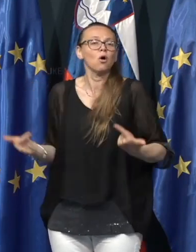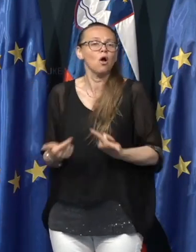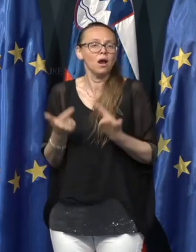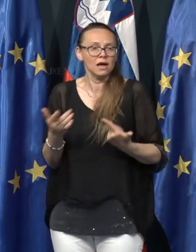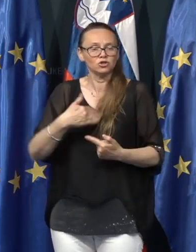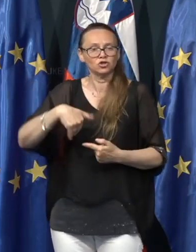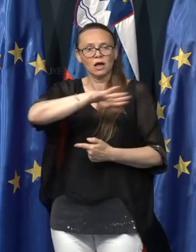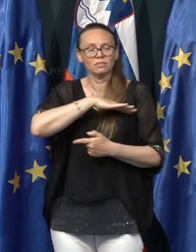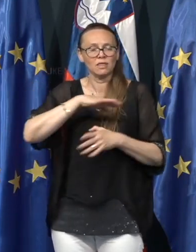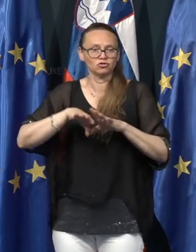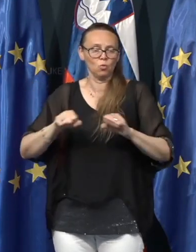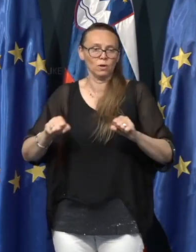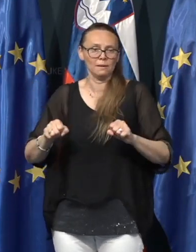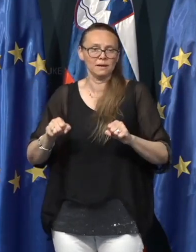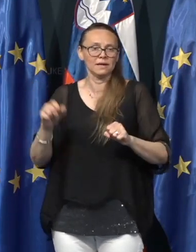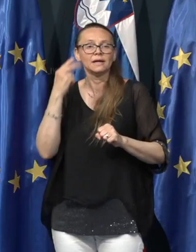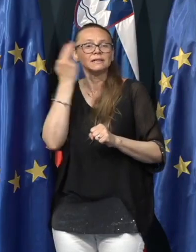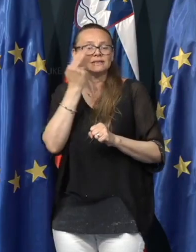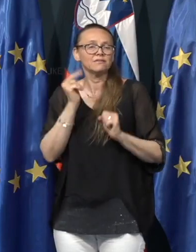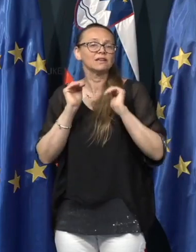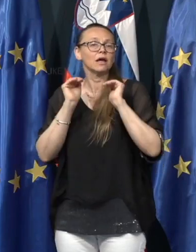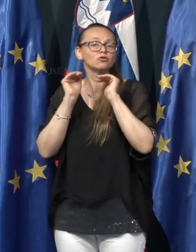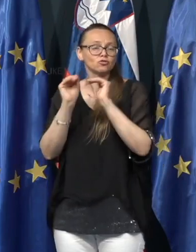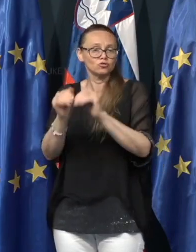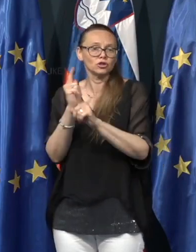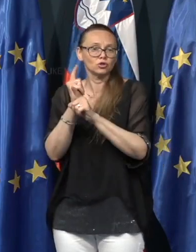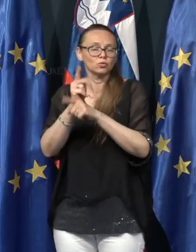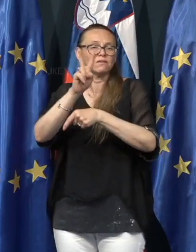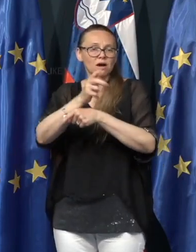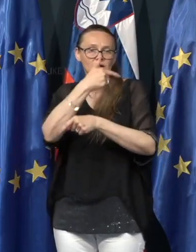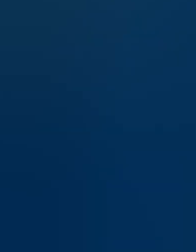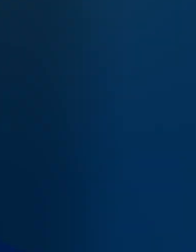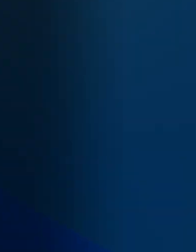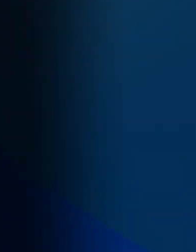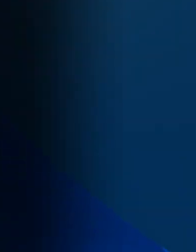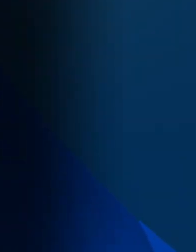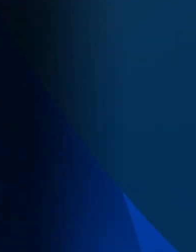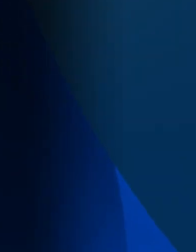našo ukrepanje in seveda ščiti varstvo ljudi.